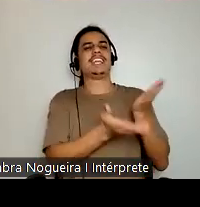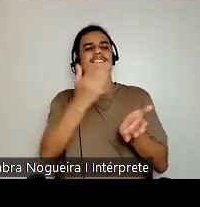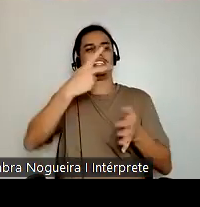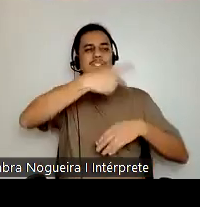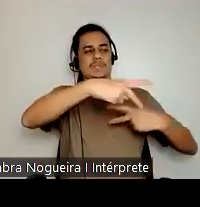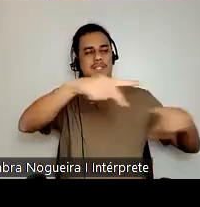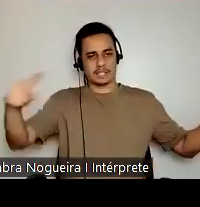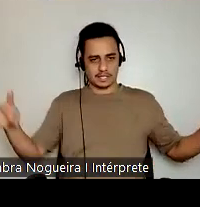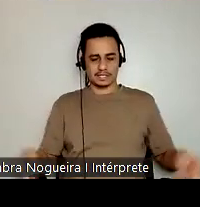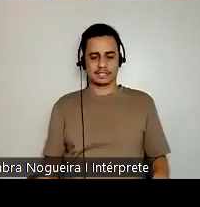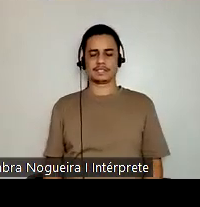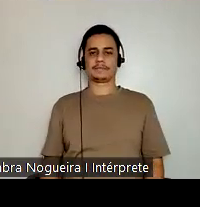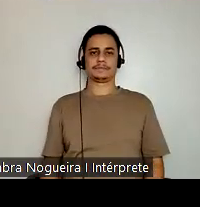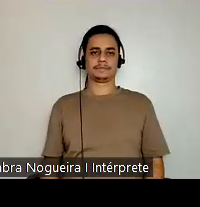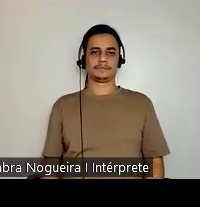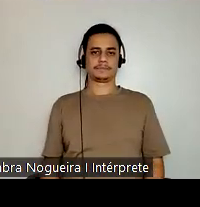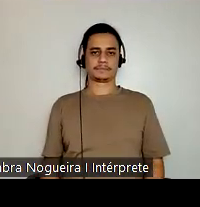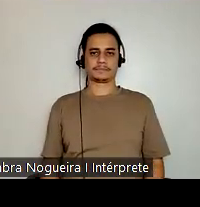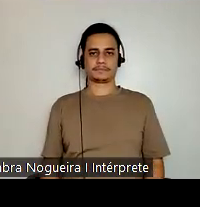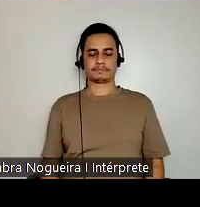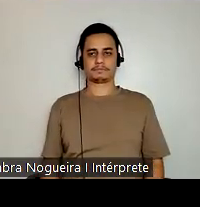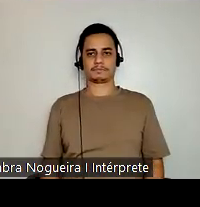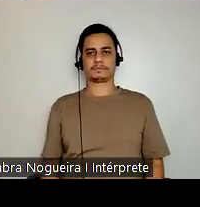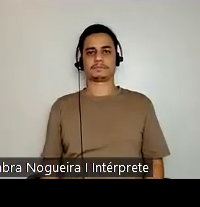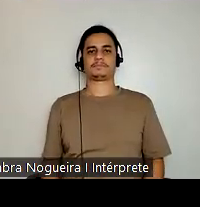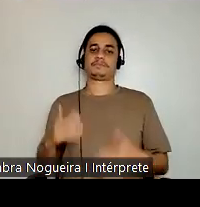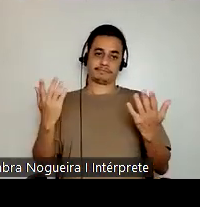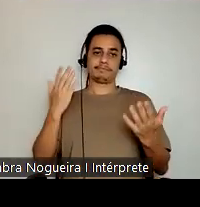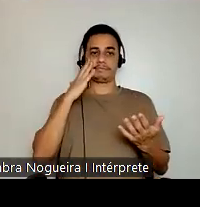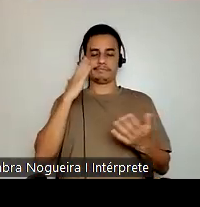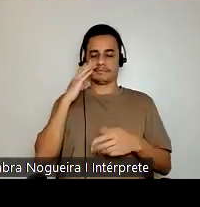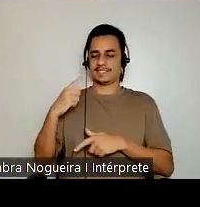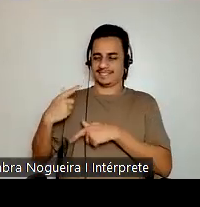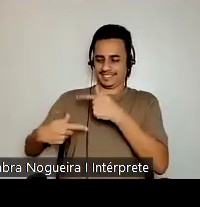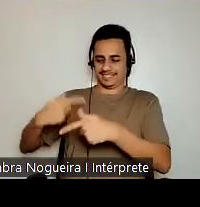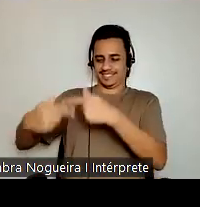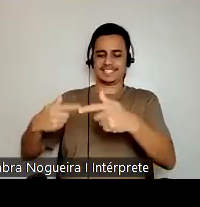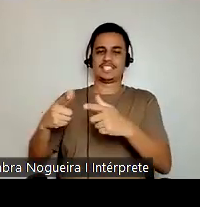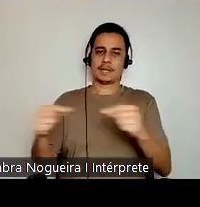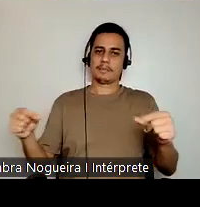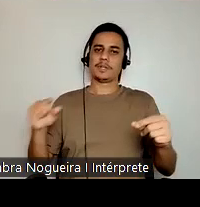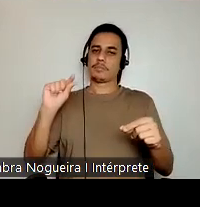E essa, embora no caso dos descendentes japoneses isso já seja menos comum,